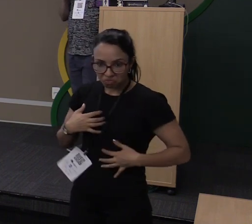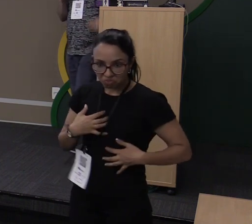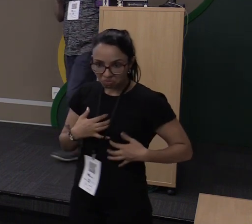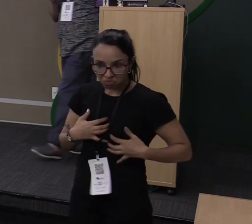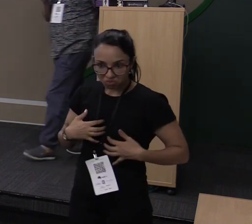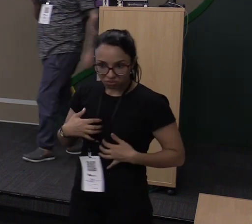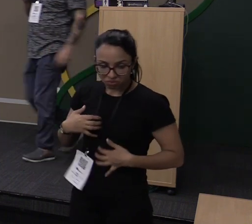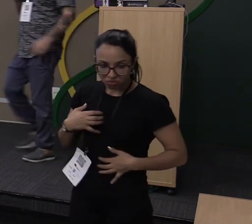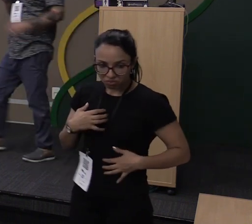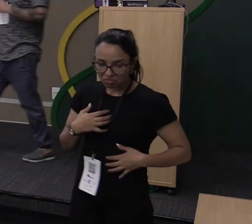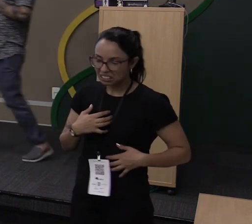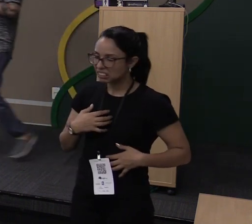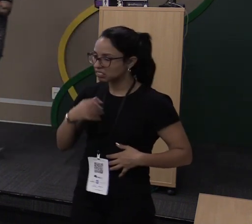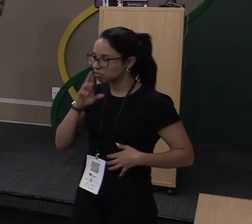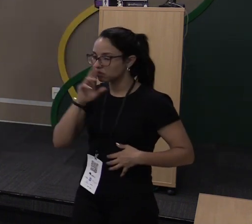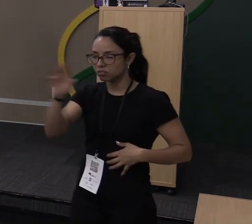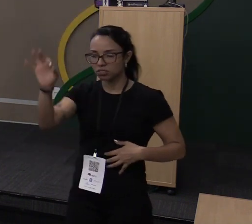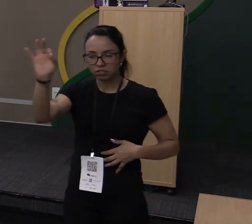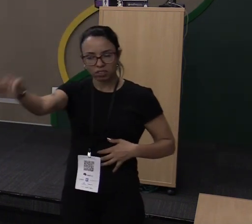Deve ter mágoas. Tenho certeza.